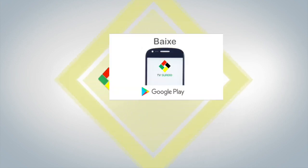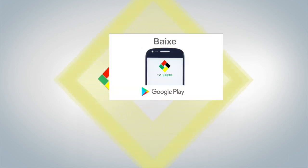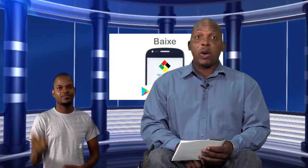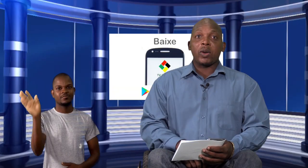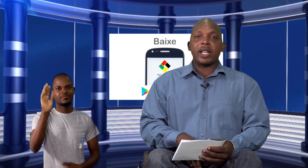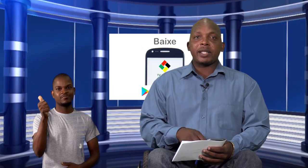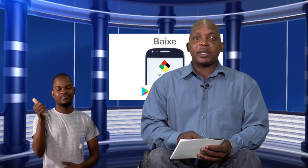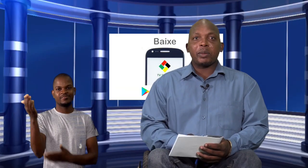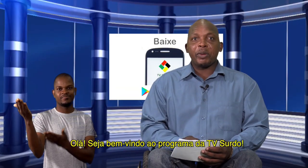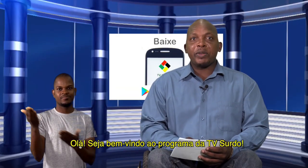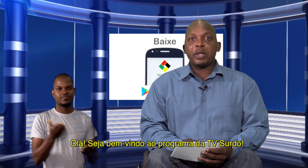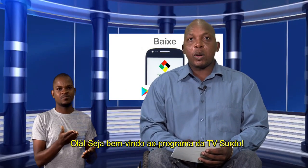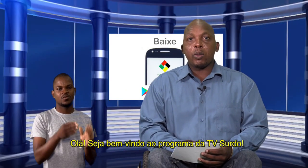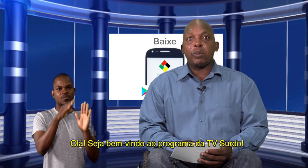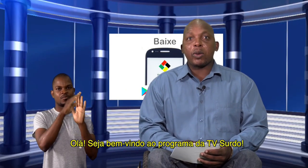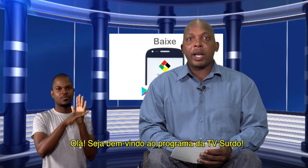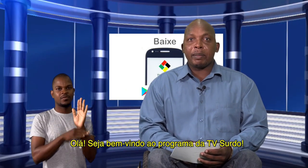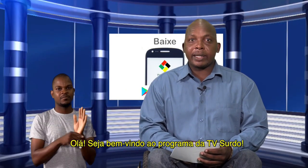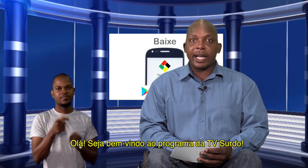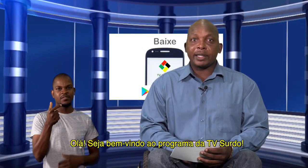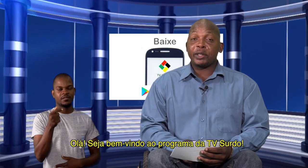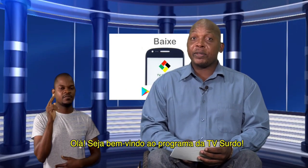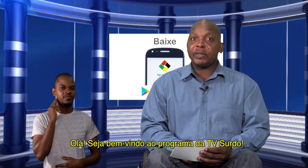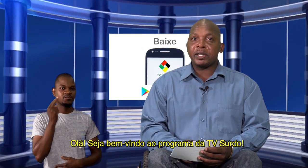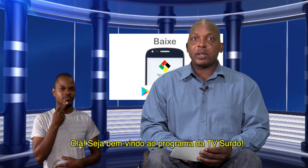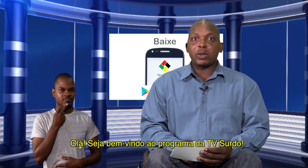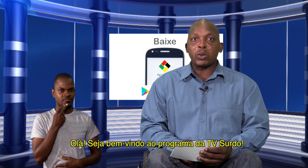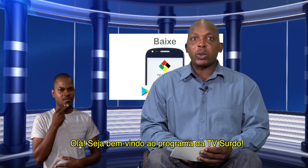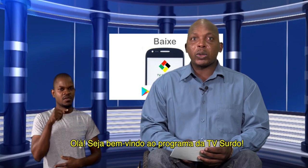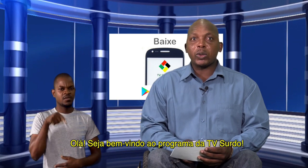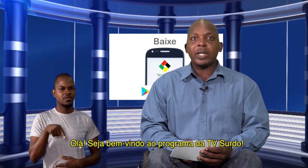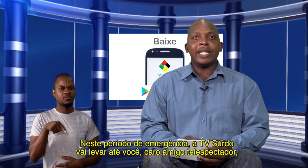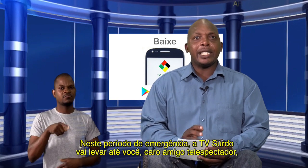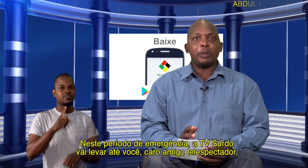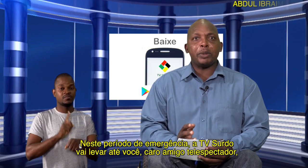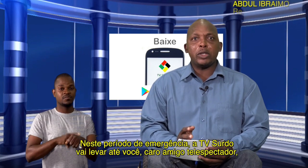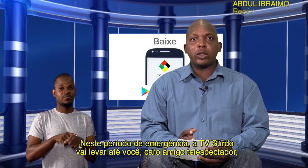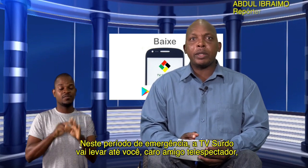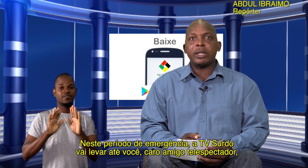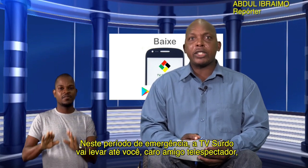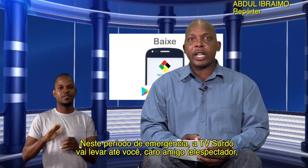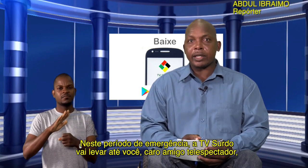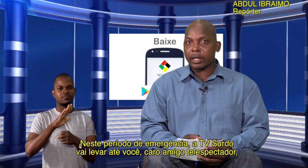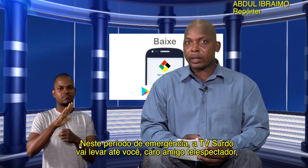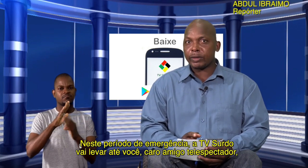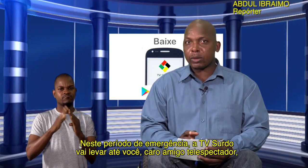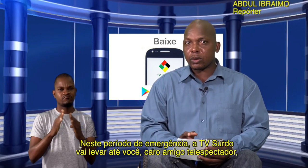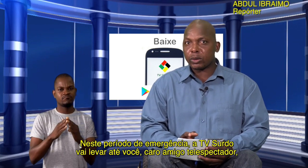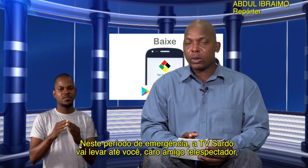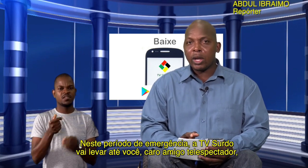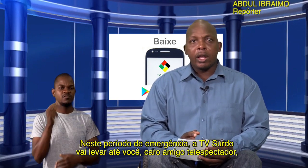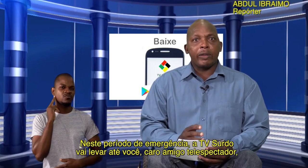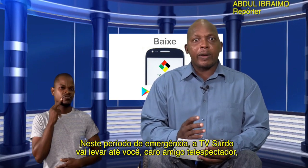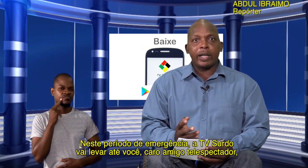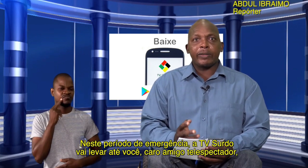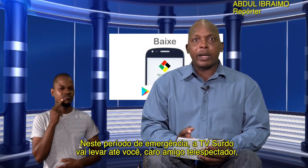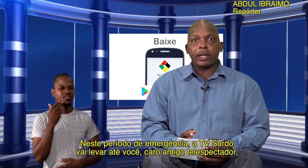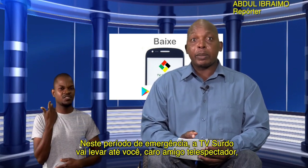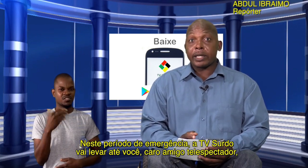Olá, sejam bem-vindos ao programa da TV surdo. Neste período de emergência, a TV surdo vai levar para